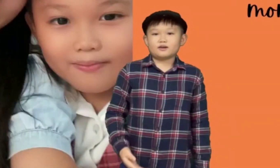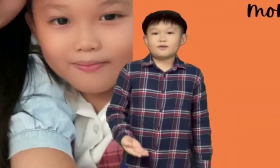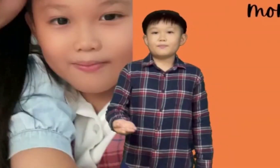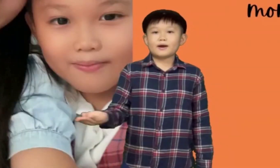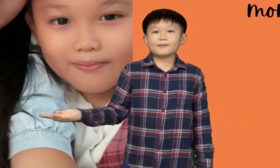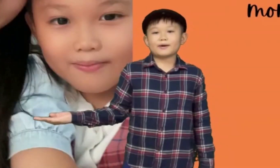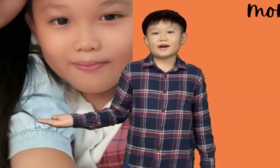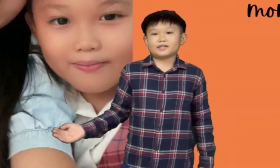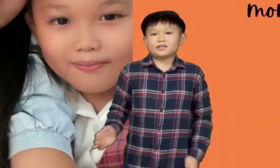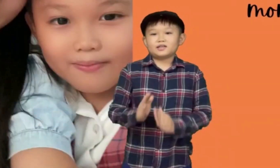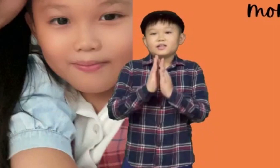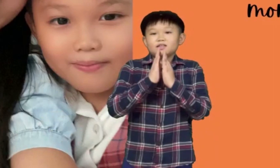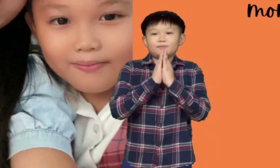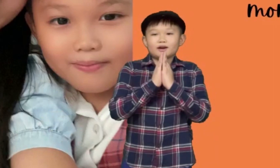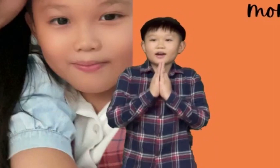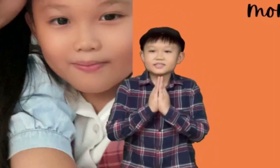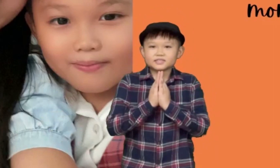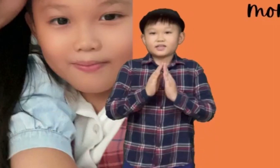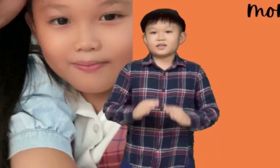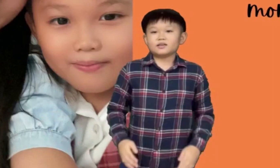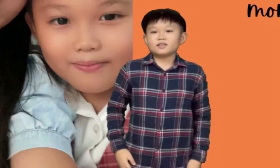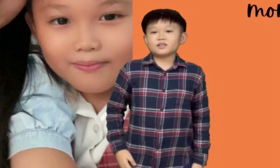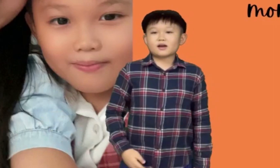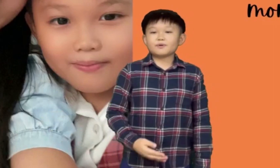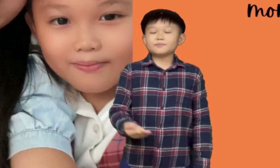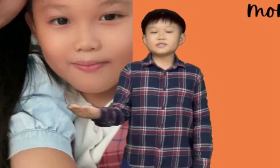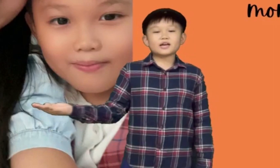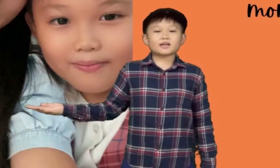Terima kasih